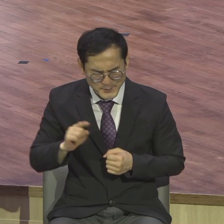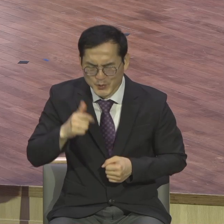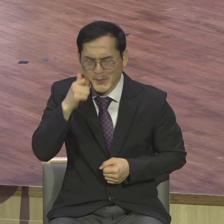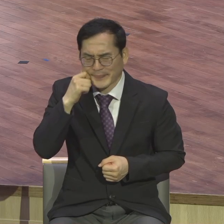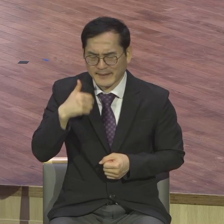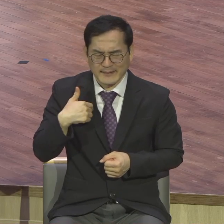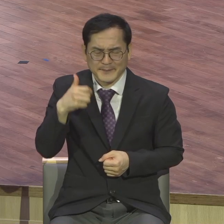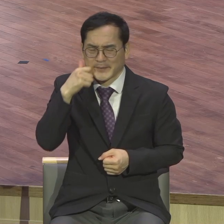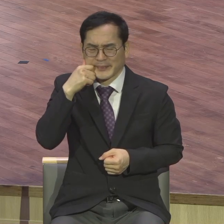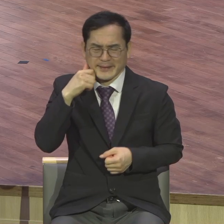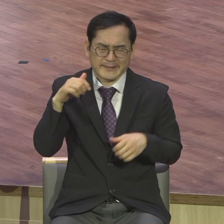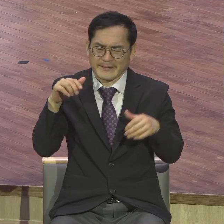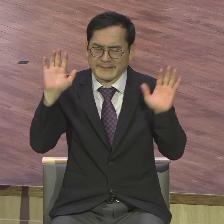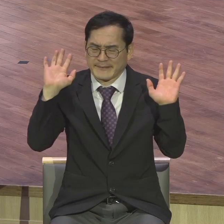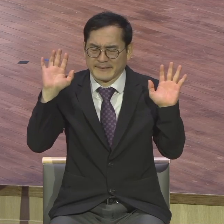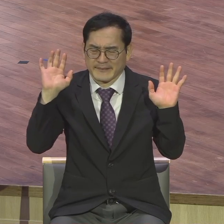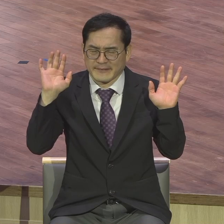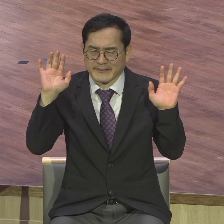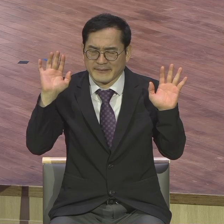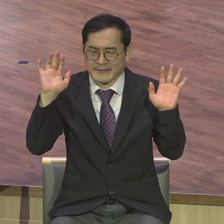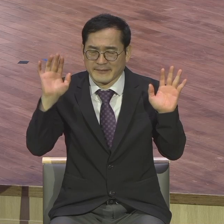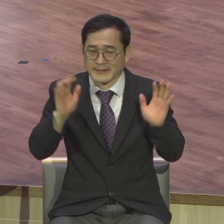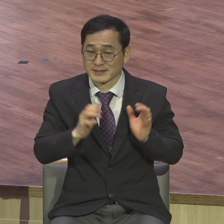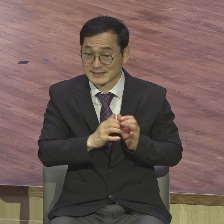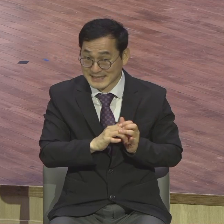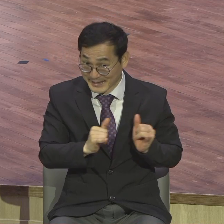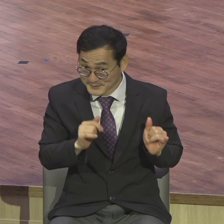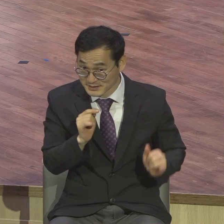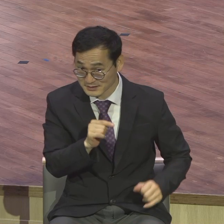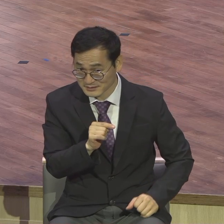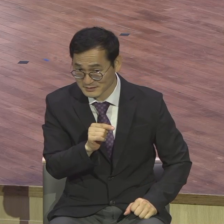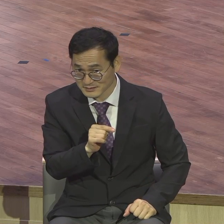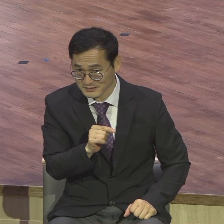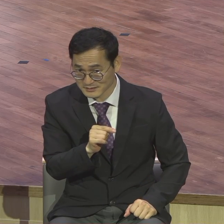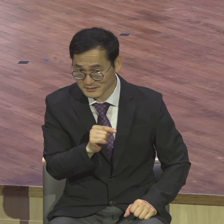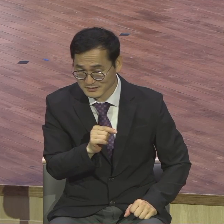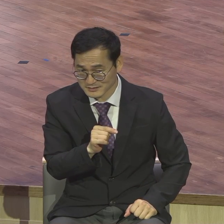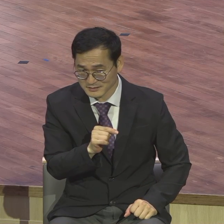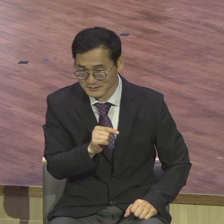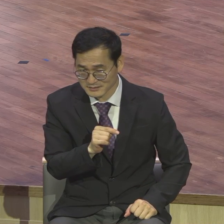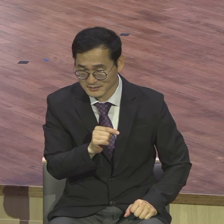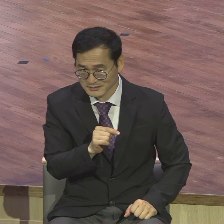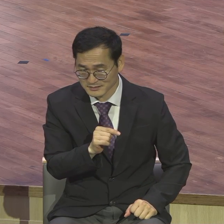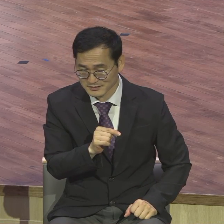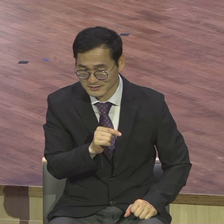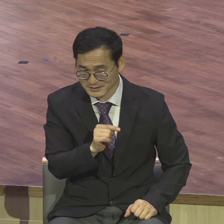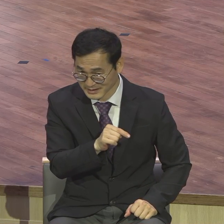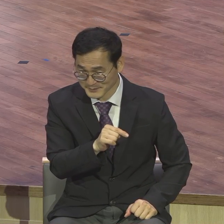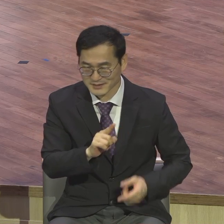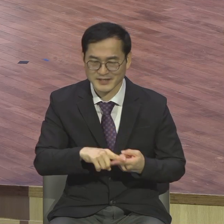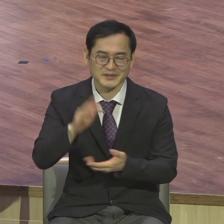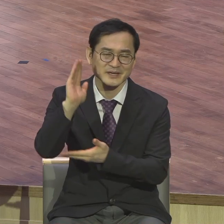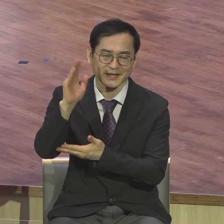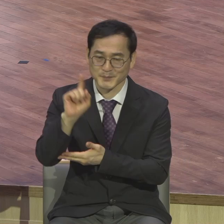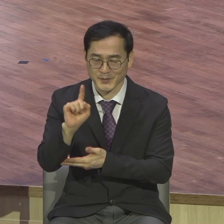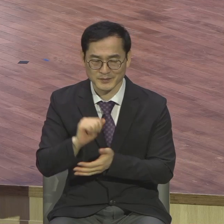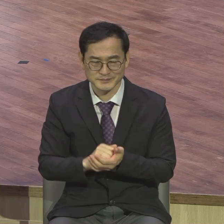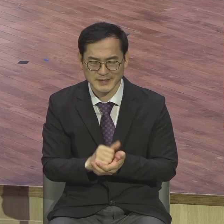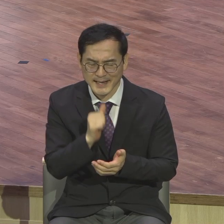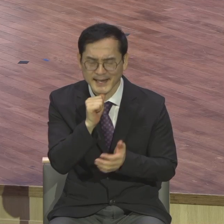갇혀있는 사람들의 태도에 대해서 이렇게 말했어요 가난한 사람은 세상에서